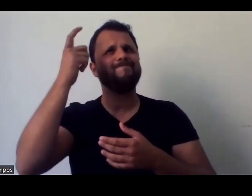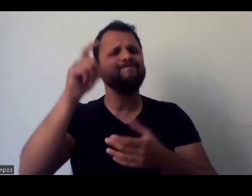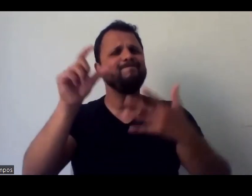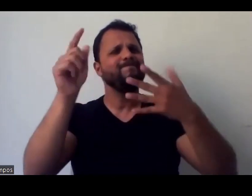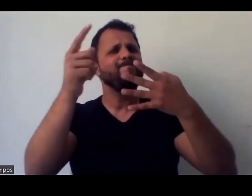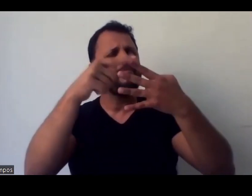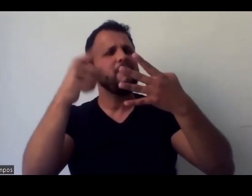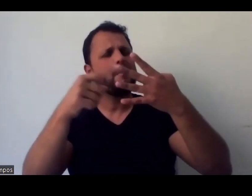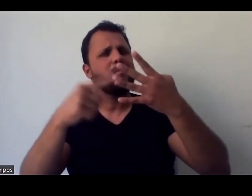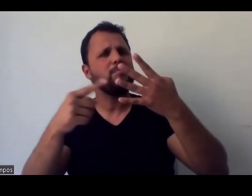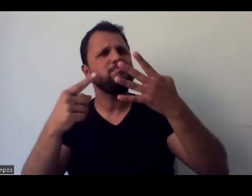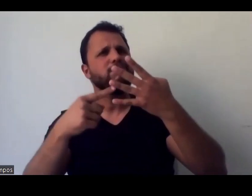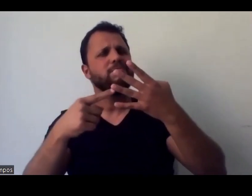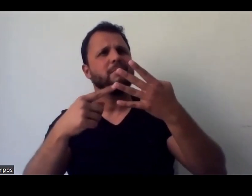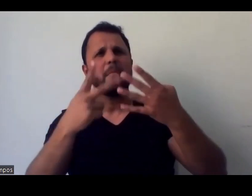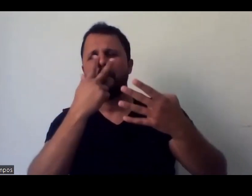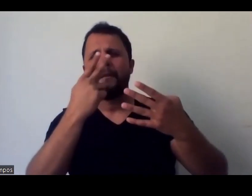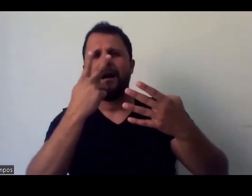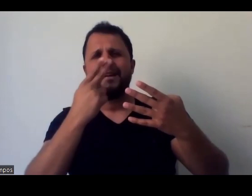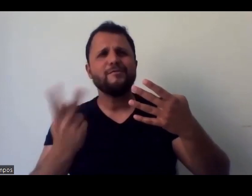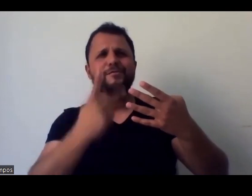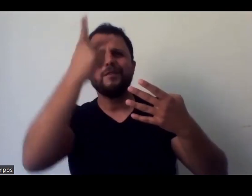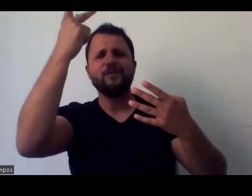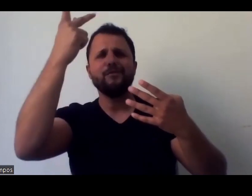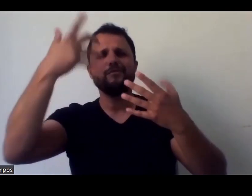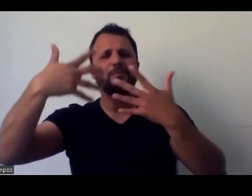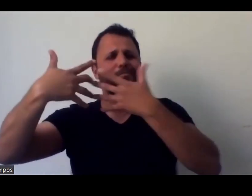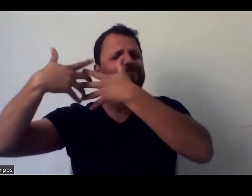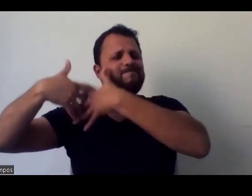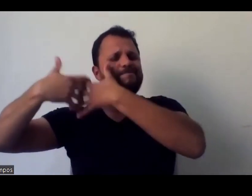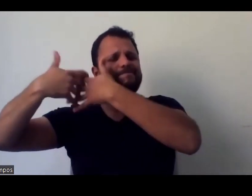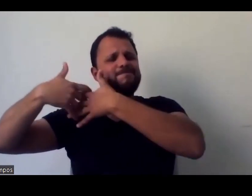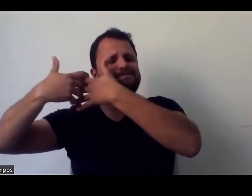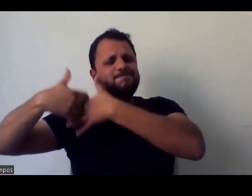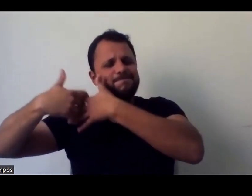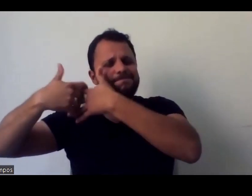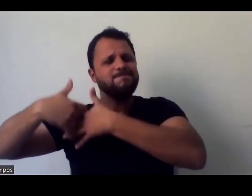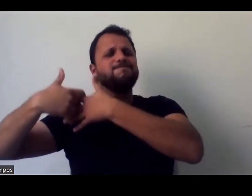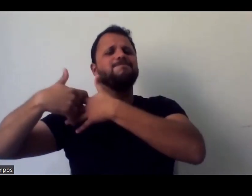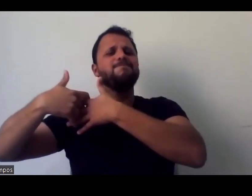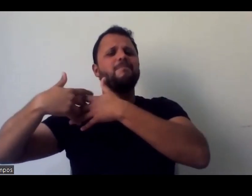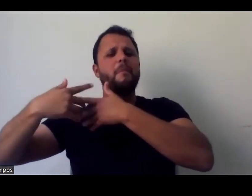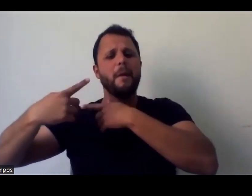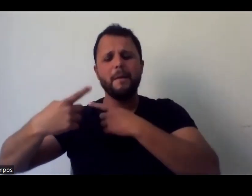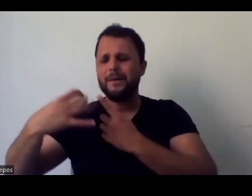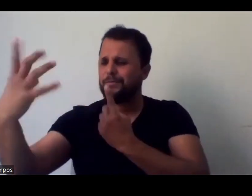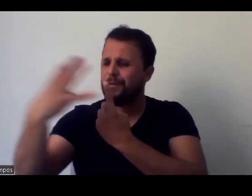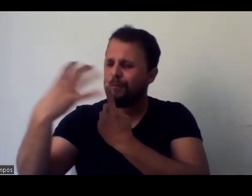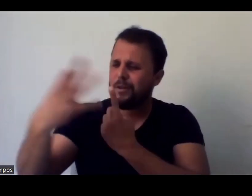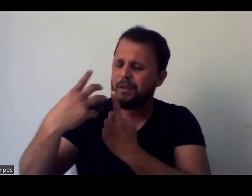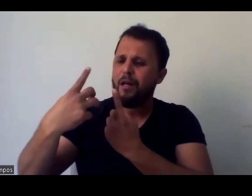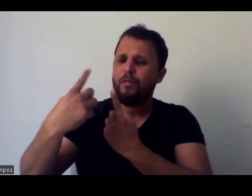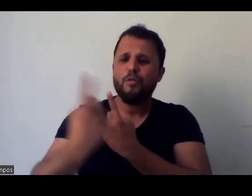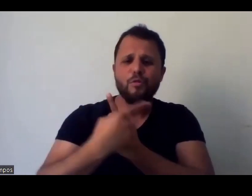profissionais jovens e de todo o processo de busca por esse conhecimento seja um grande ponto de influência nos próximos projetos dessa inclusão.